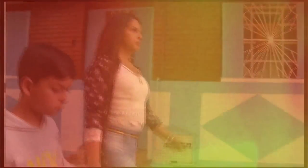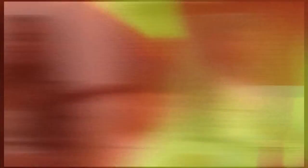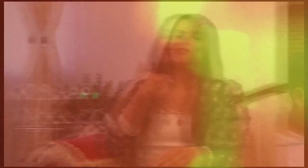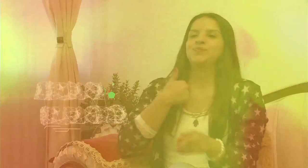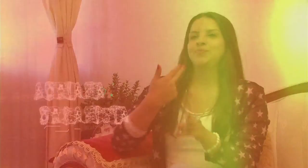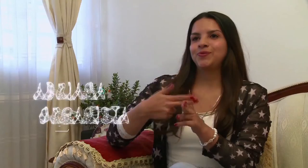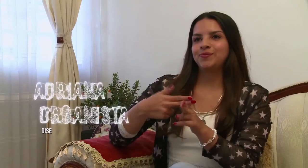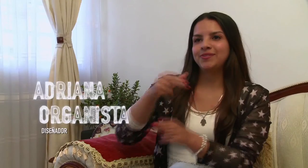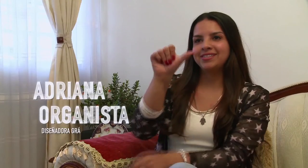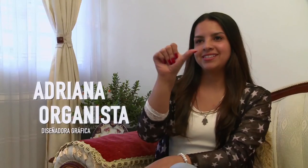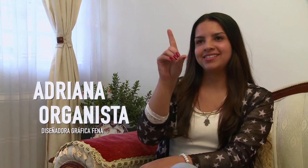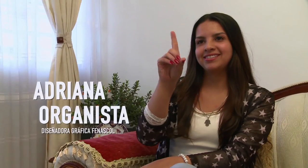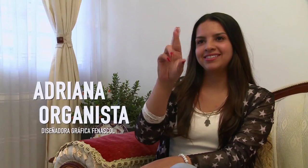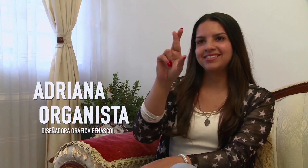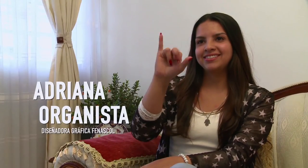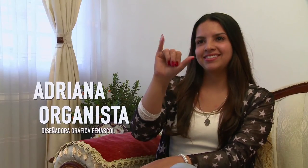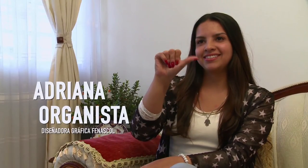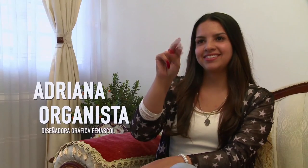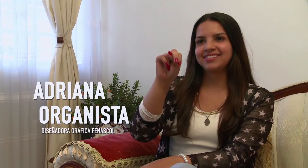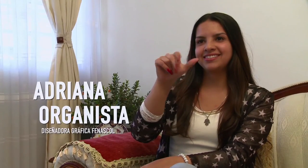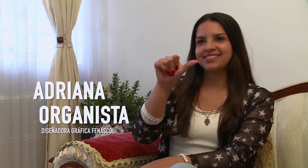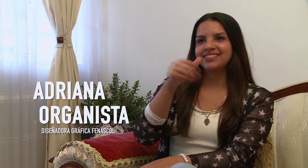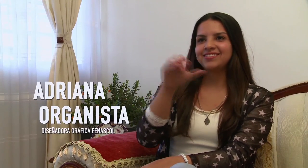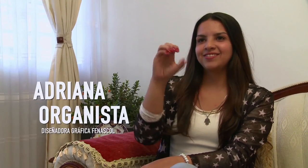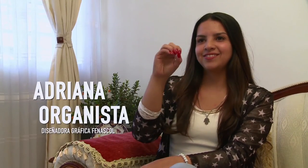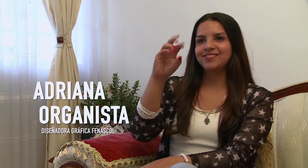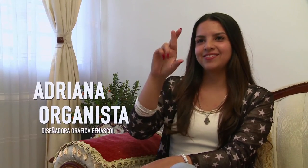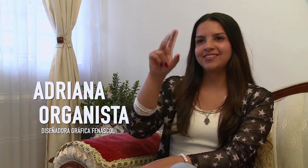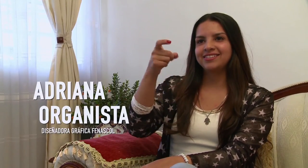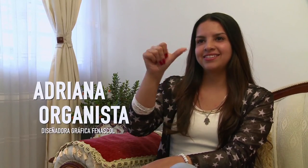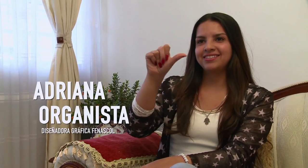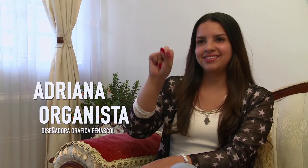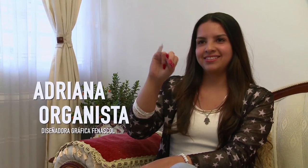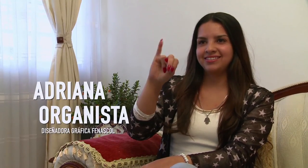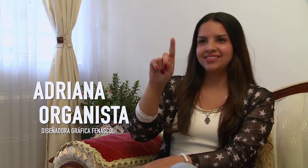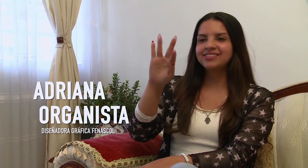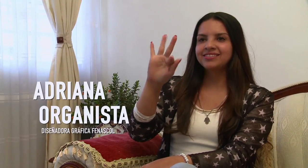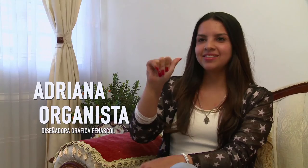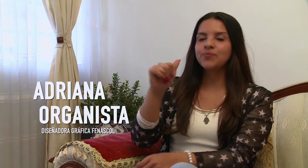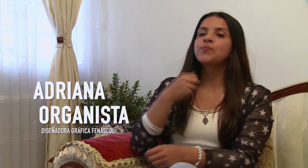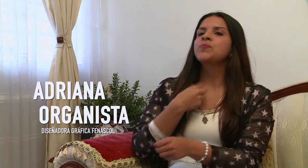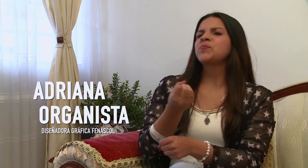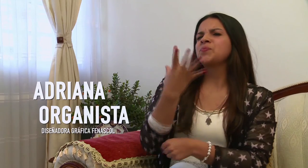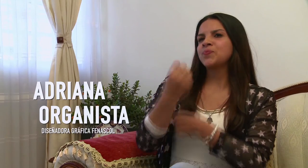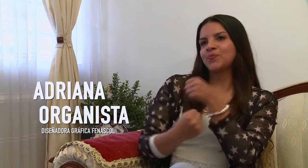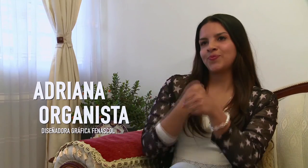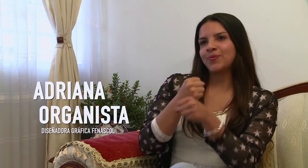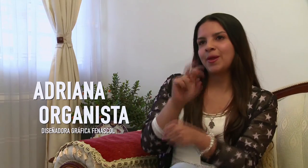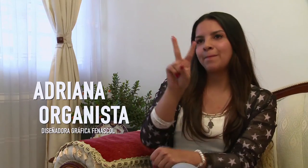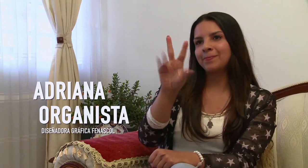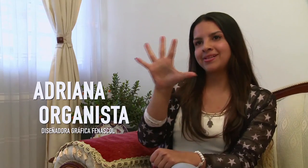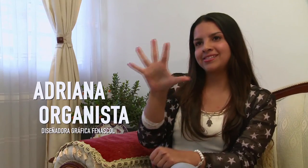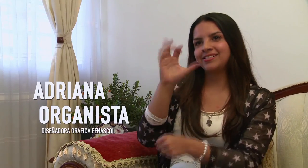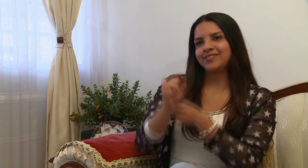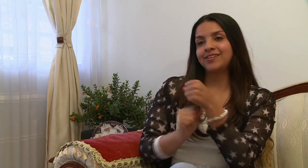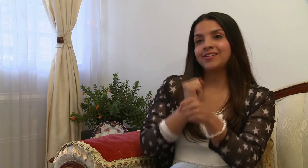Hola, soy Adriana Organista, yo tengo 25